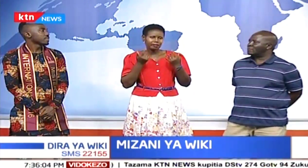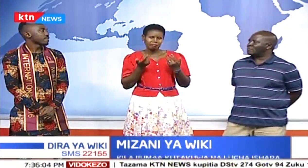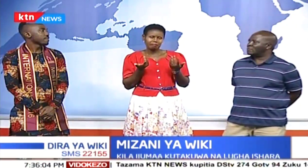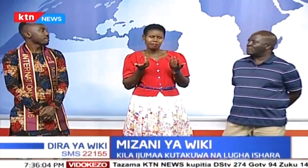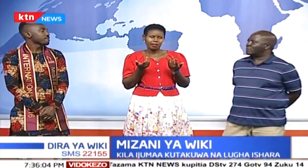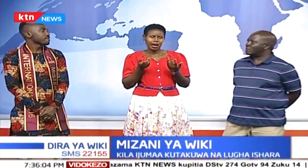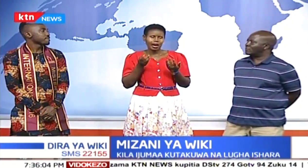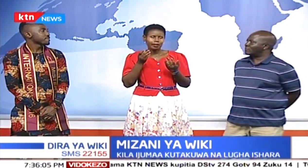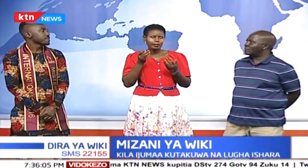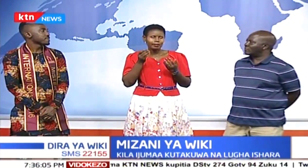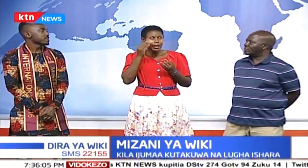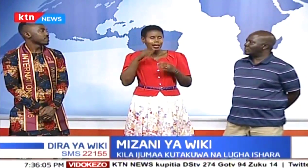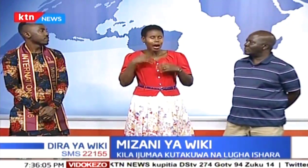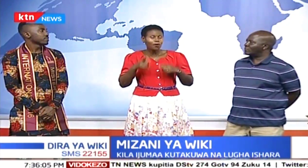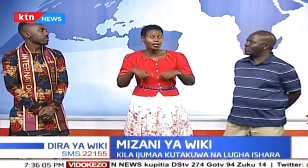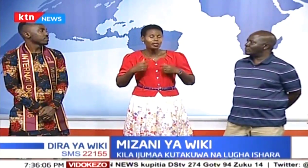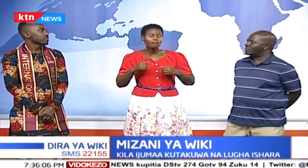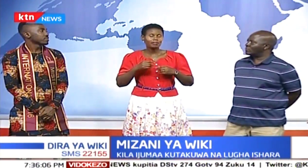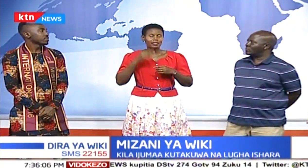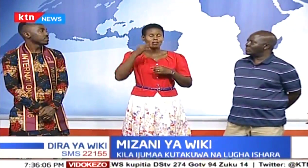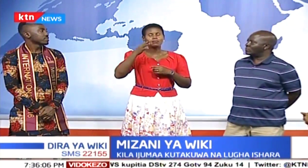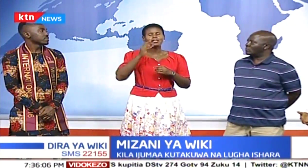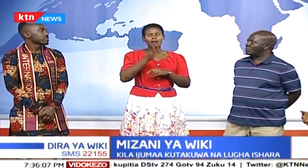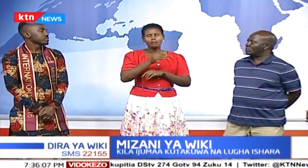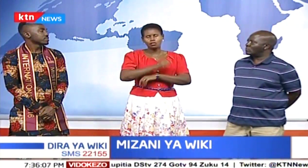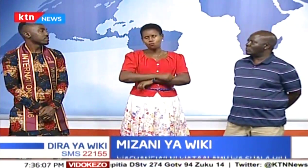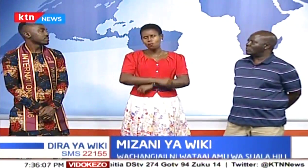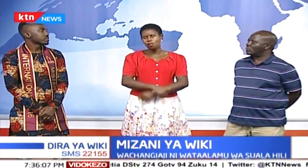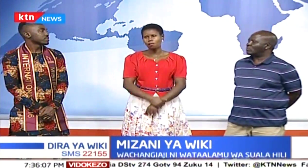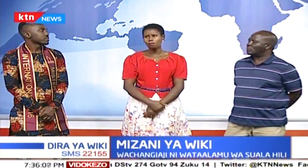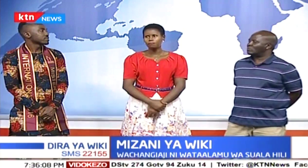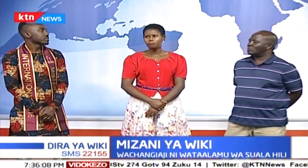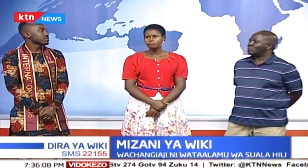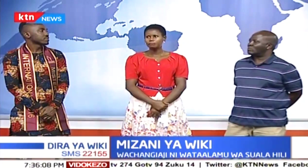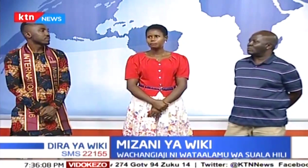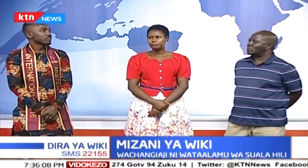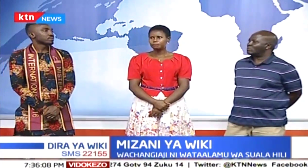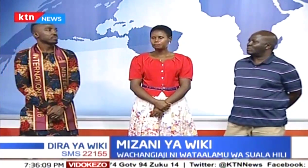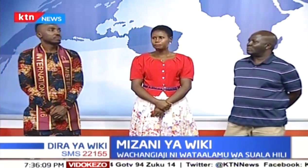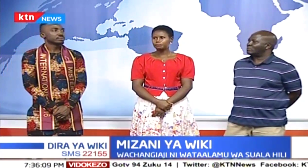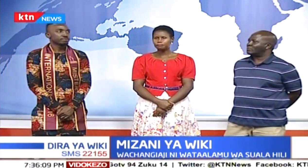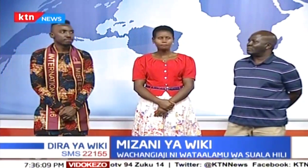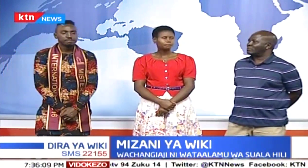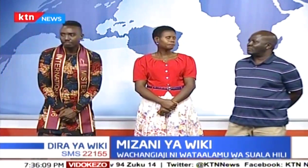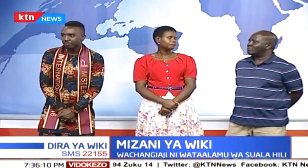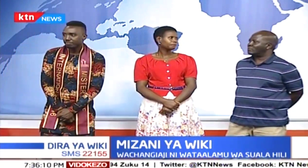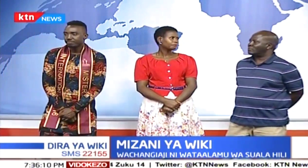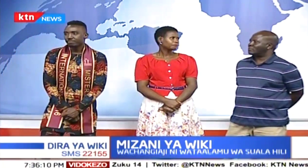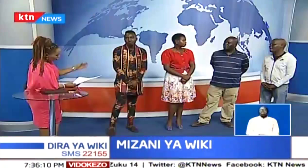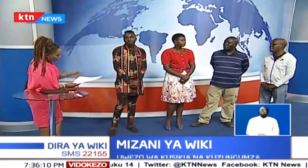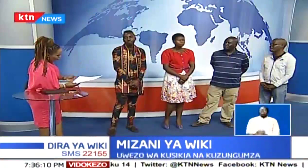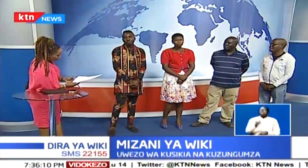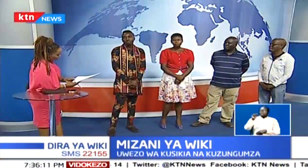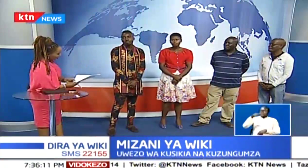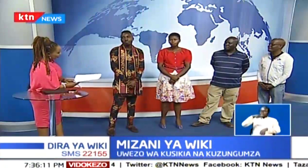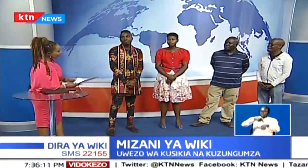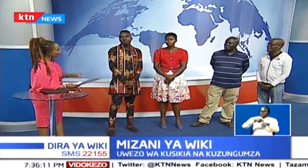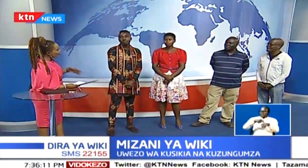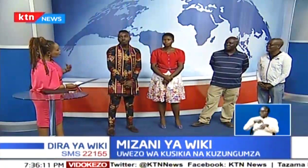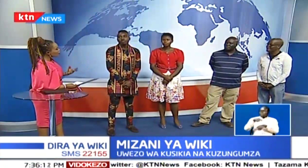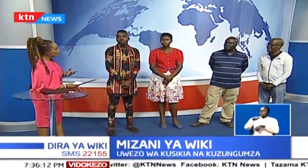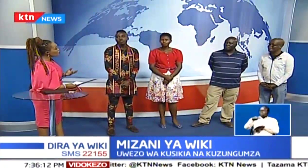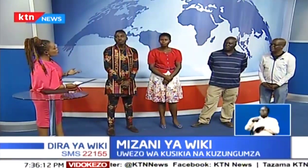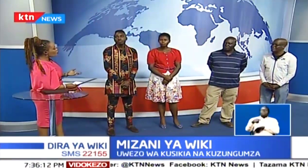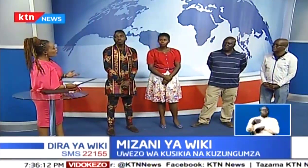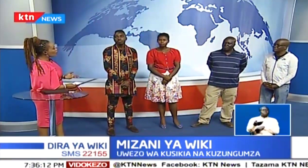na wanaeza kujishugulisha katika semu mbali mbali za uchumi. Na, na tukijakwa kwa musili,